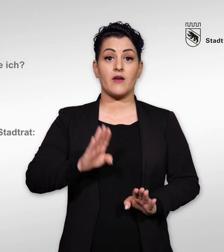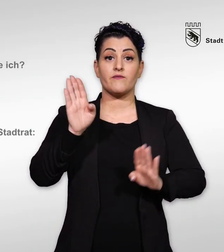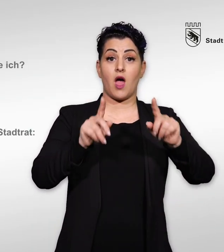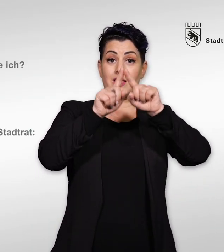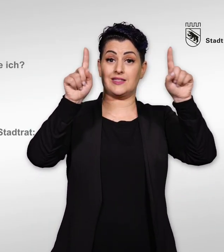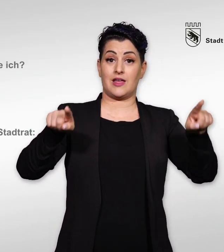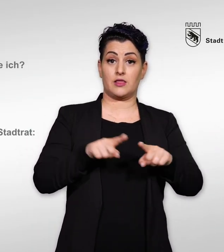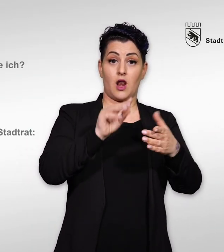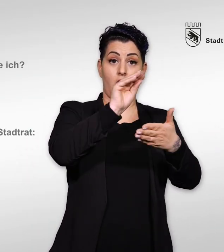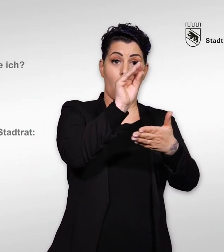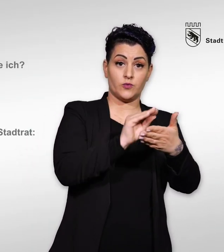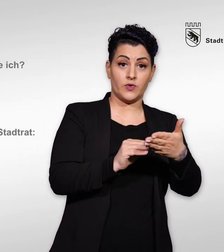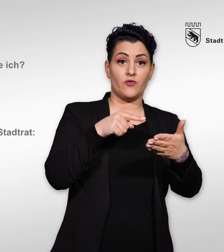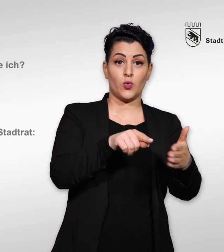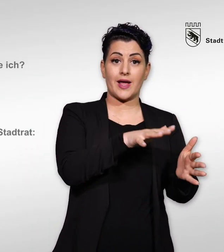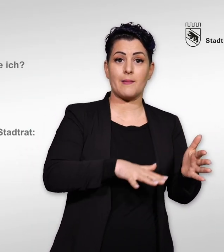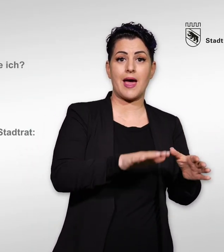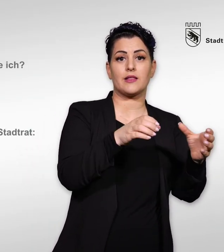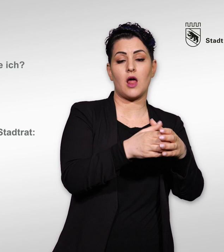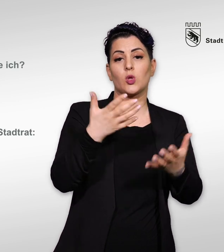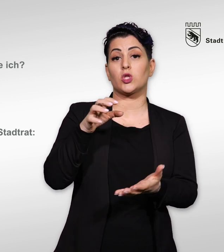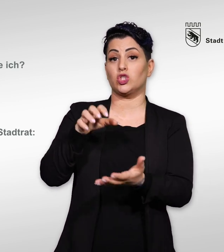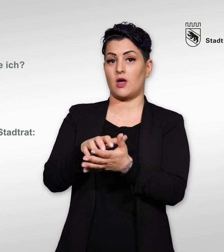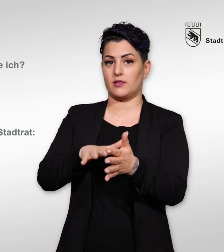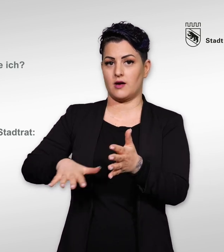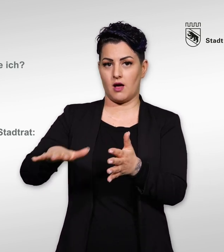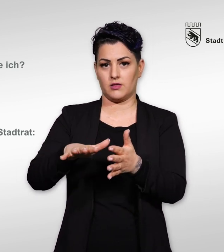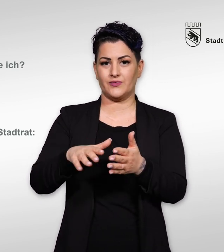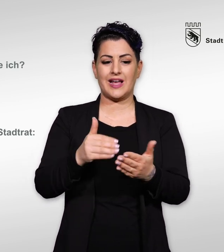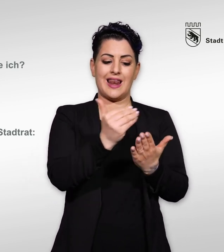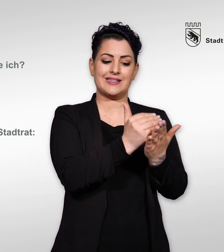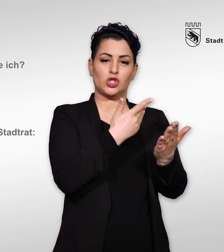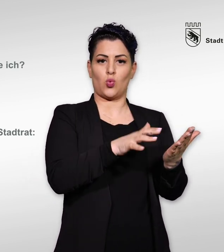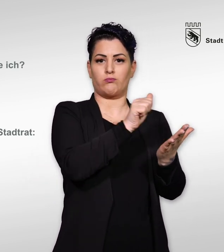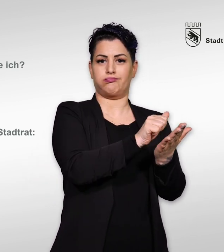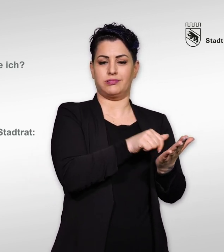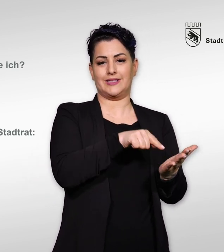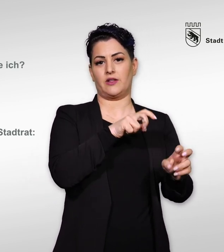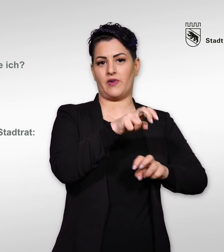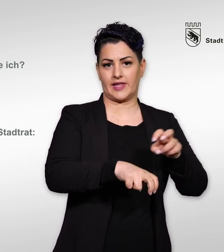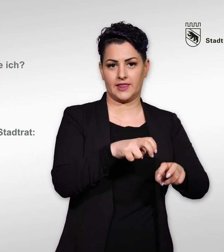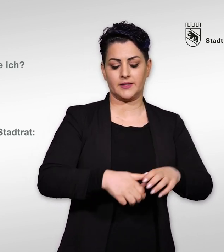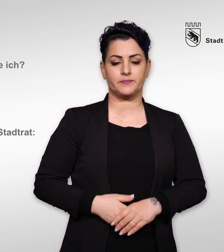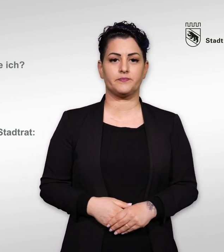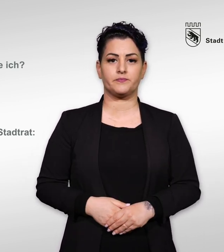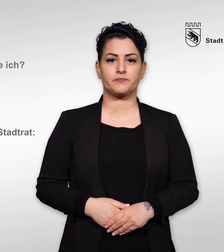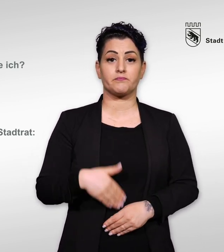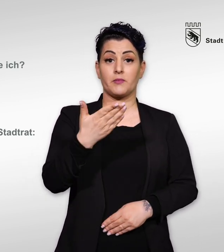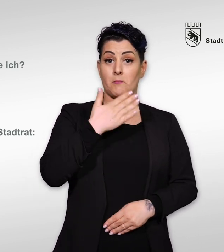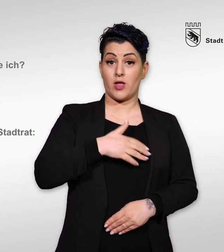Wahlzettel ausfüllen für den Gemeinderat oder den Stadtrat, vorgedruckte Liste verwenden. Sie möchten